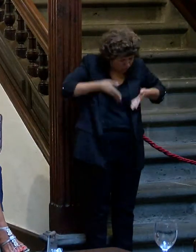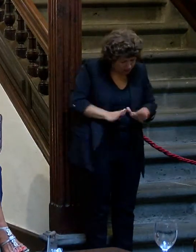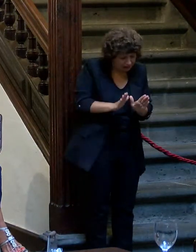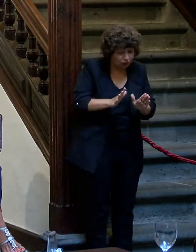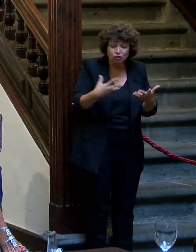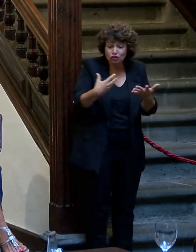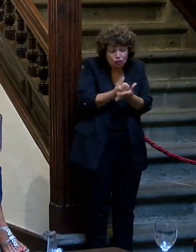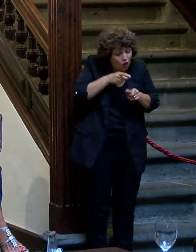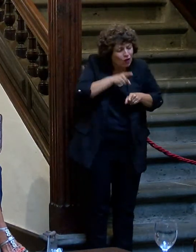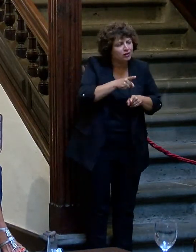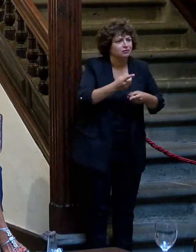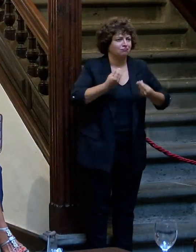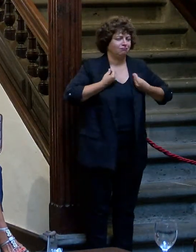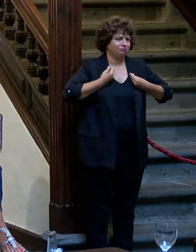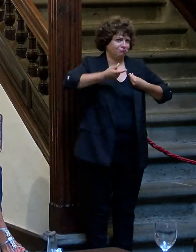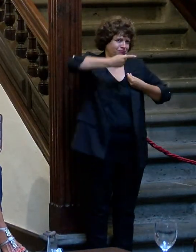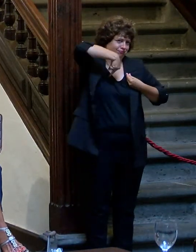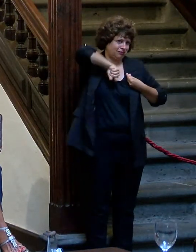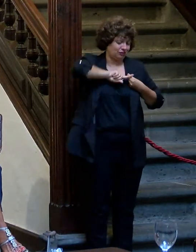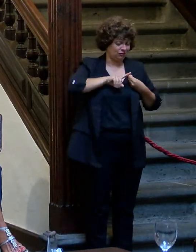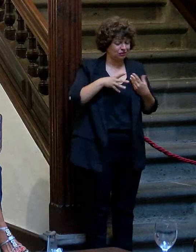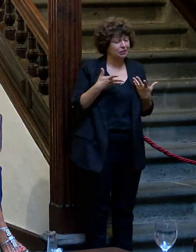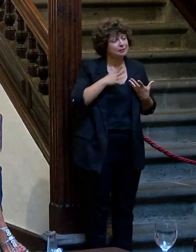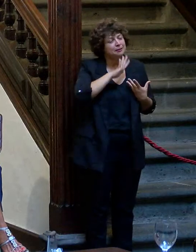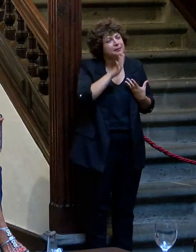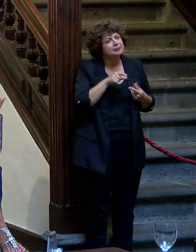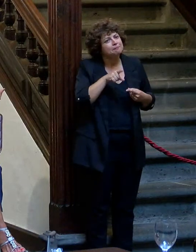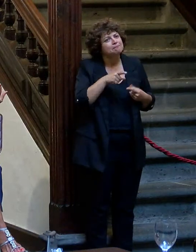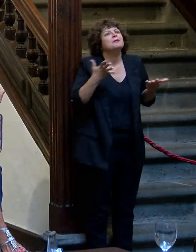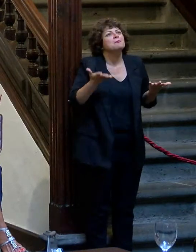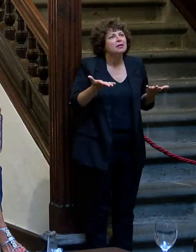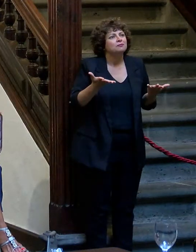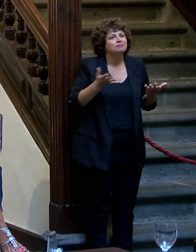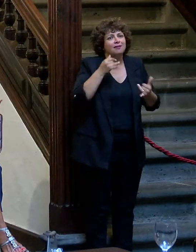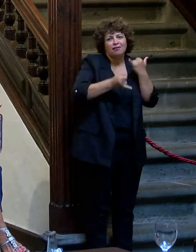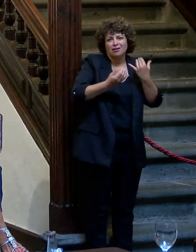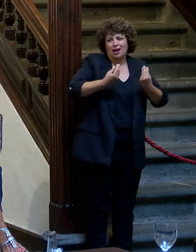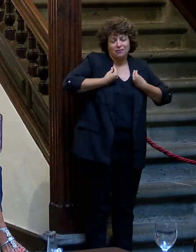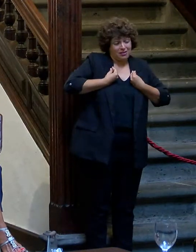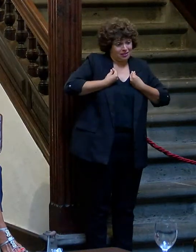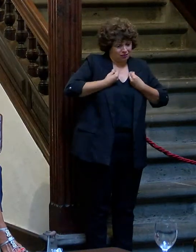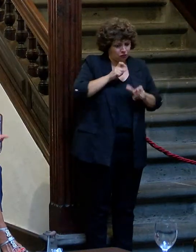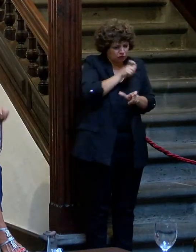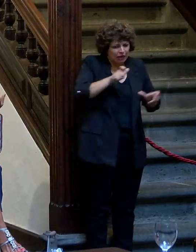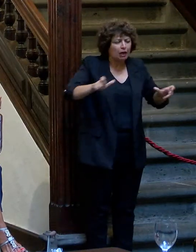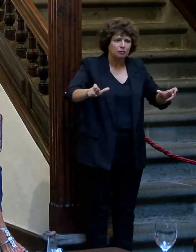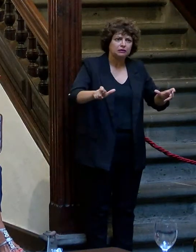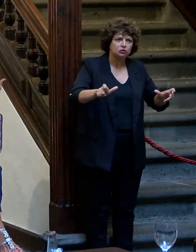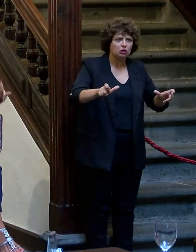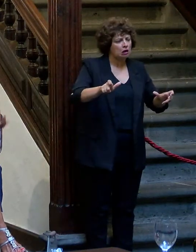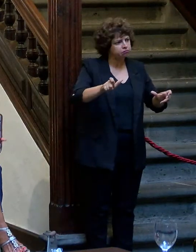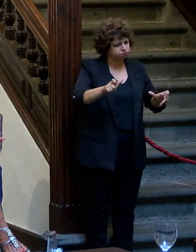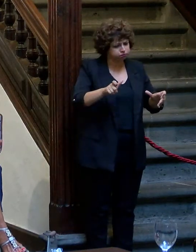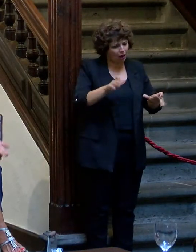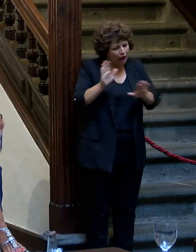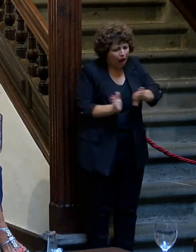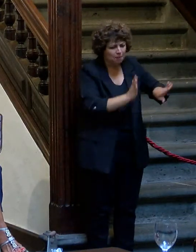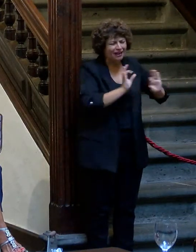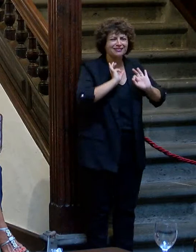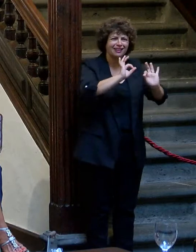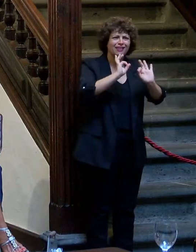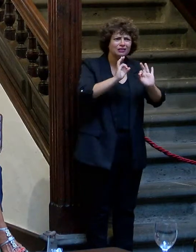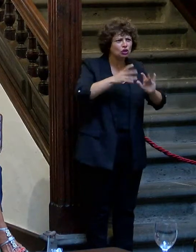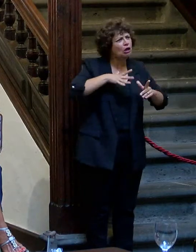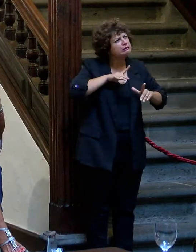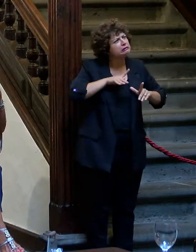nuestra vida. Y entonces me parece que es eso, pero hay vida, porque veo que la gente a pesar de todo eso está alegre, está dispuesta a afrontar el futuro porque las